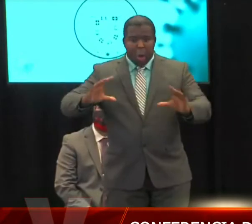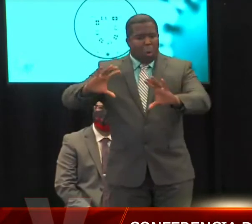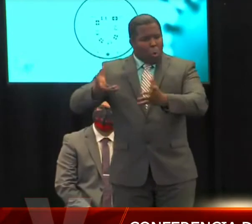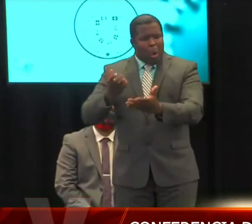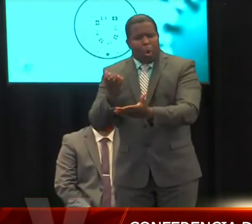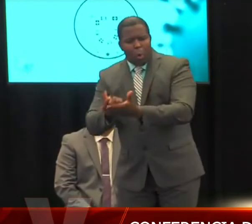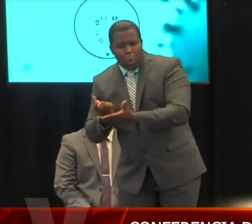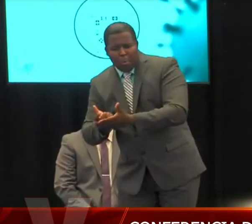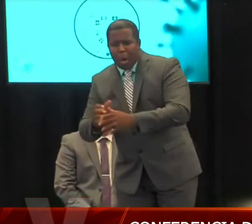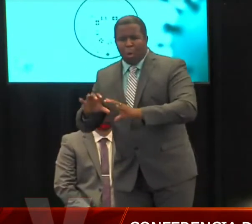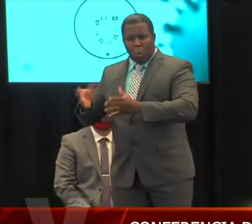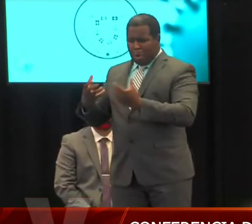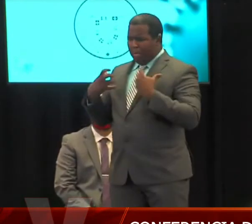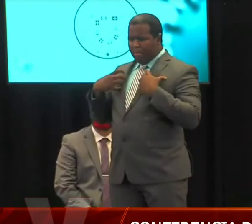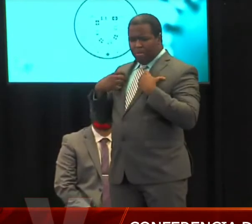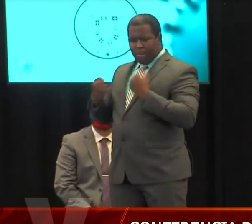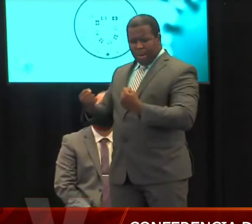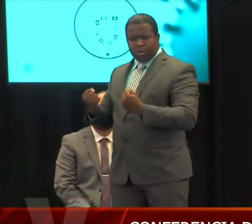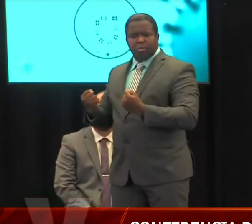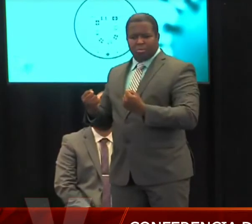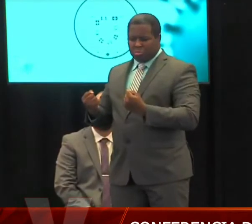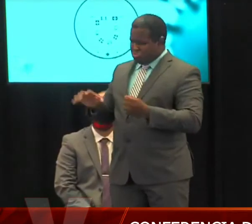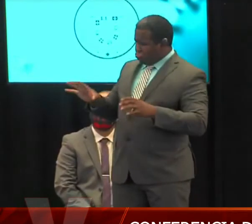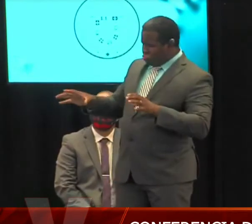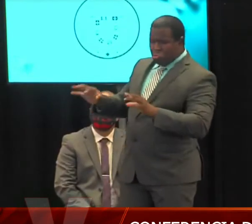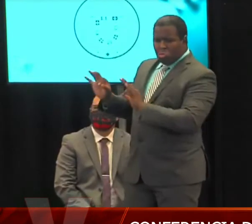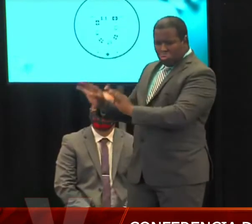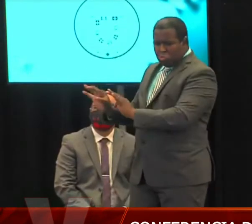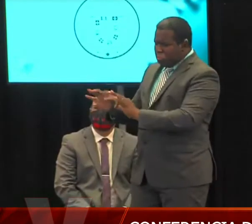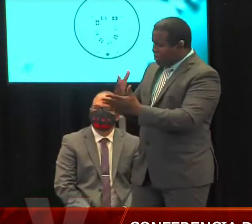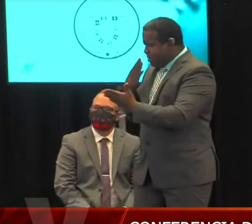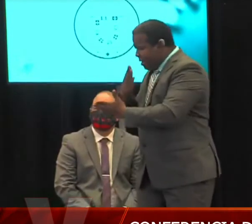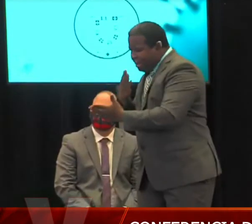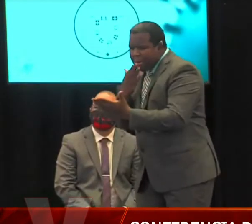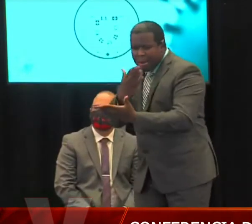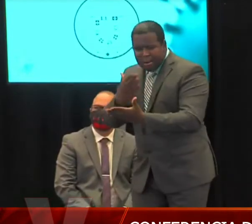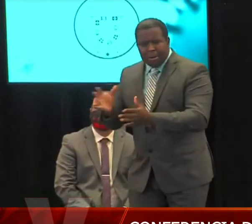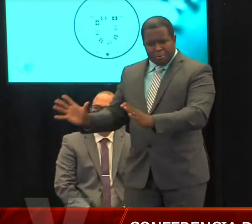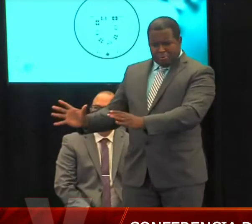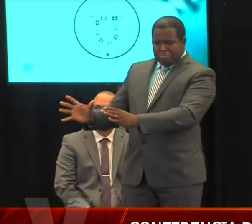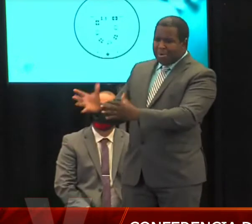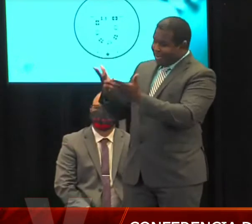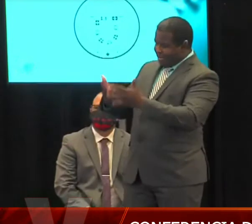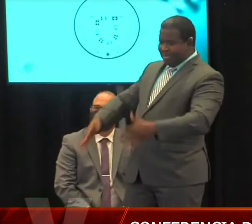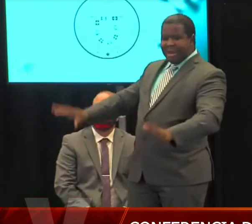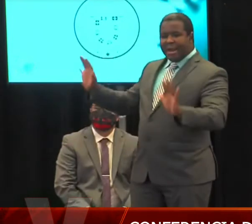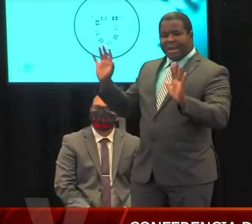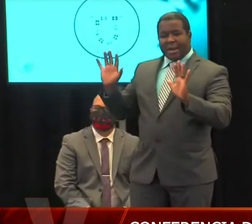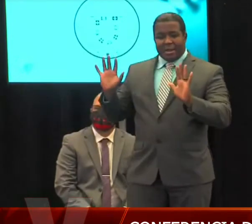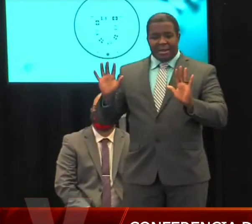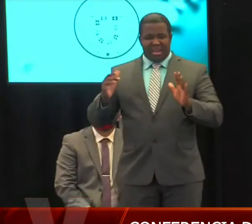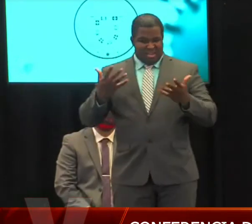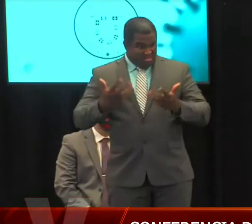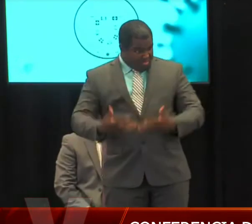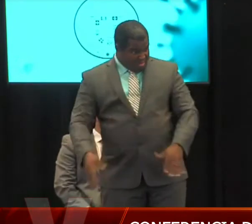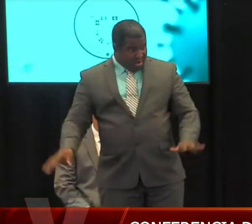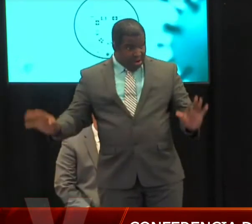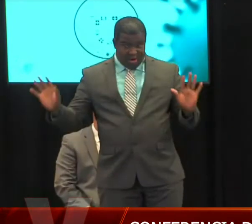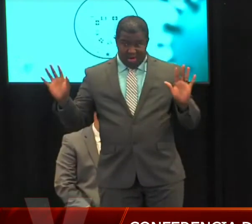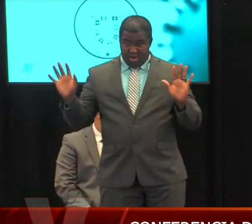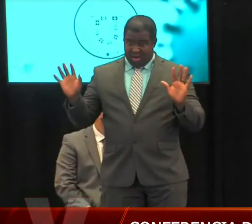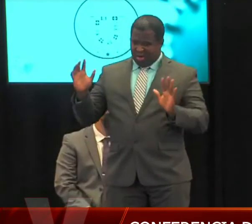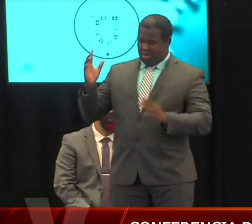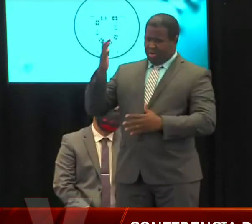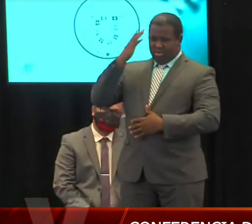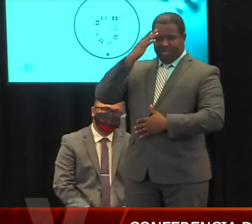no se debe de bajar la guardia, porque entonces crearía tal vez una percepción en la gente en que todo está bien, que todo está mejorando? ¿Por qué